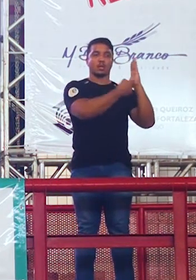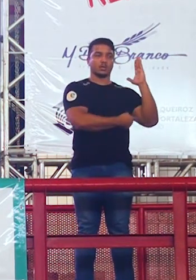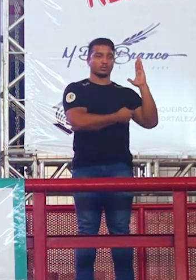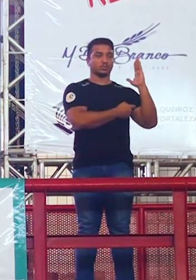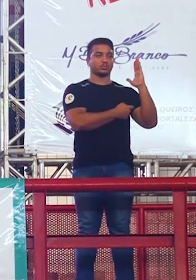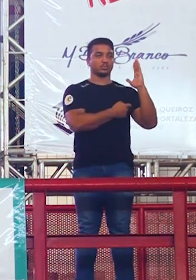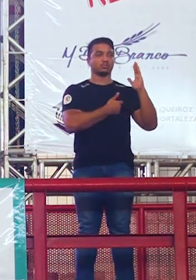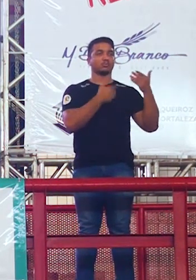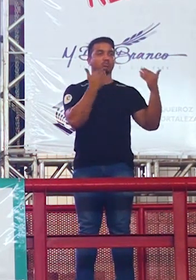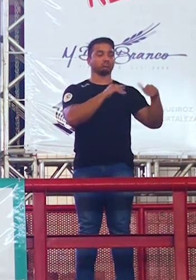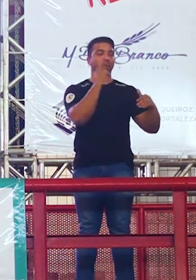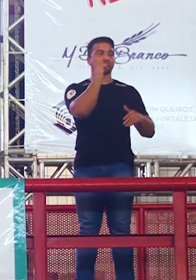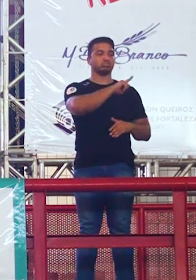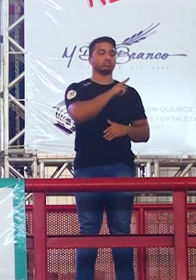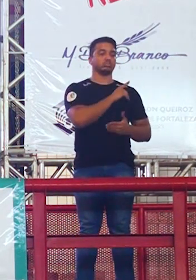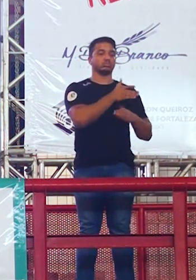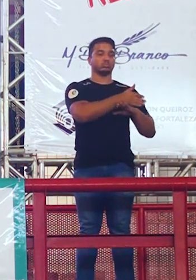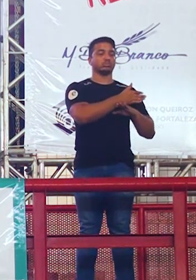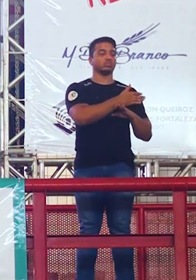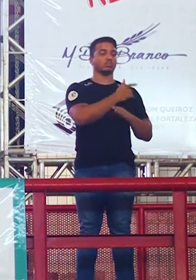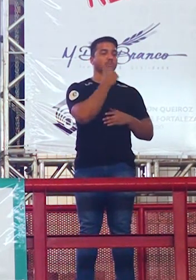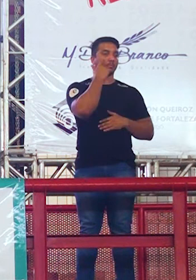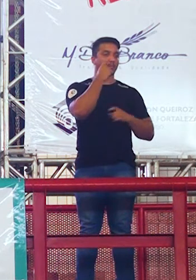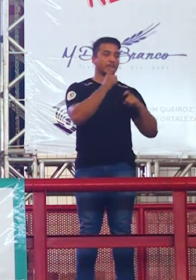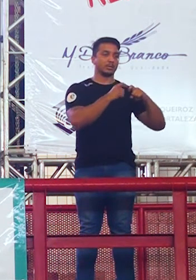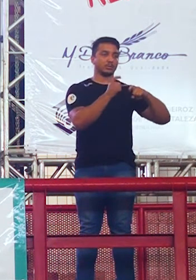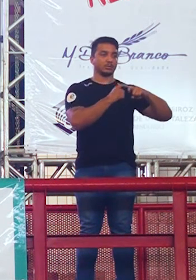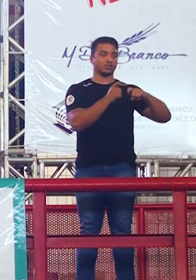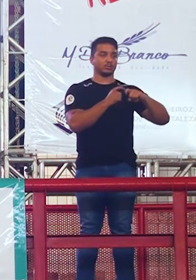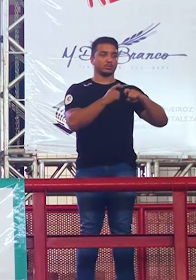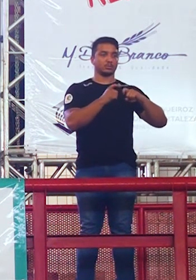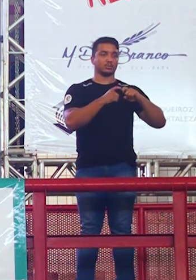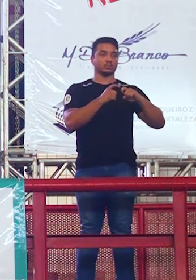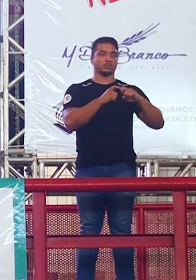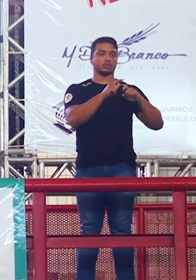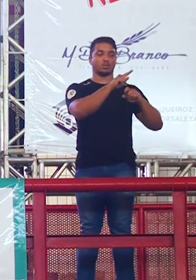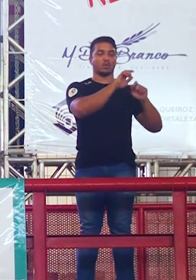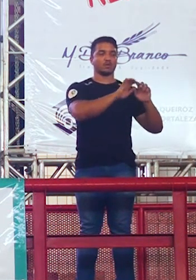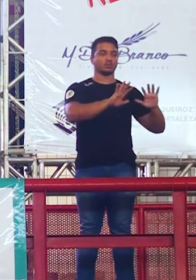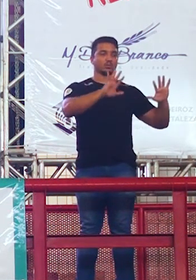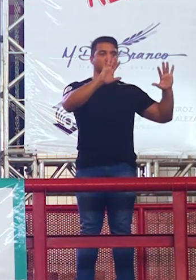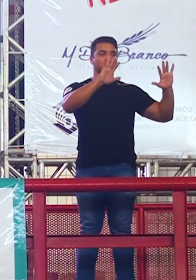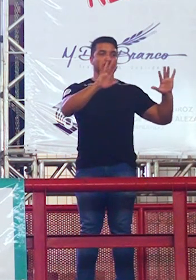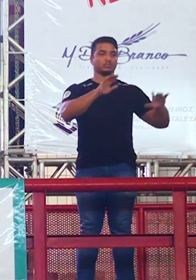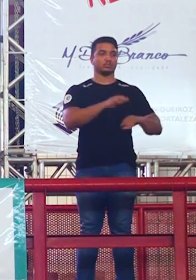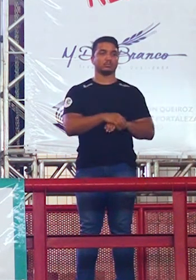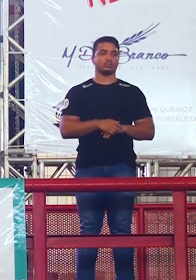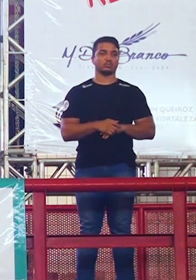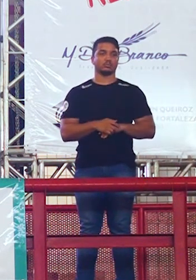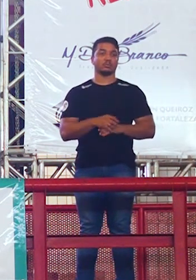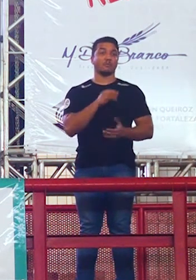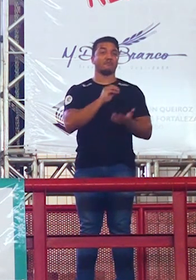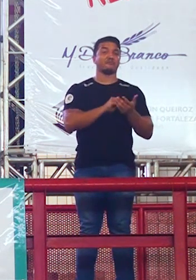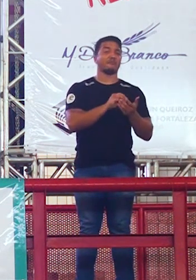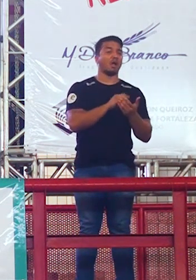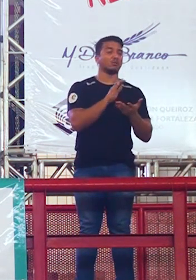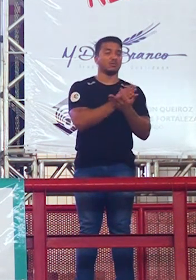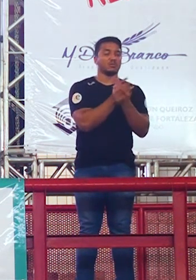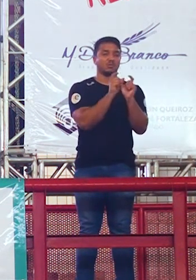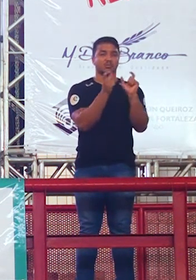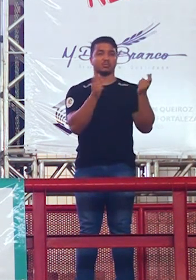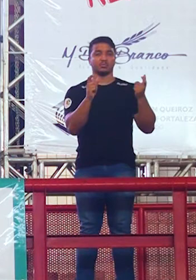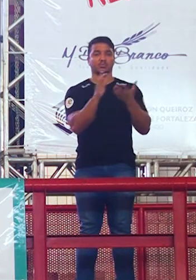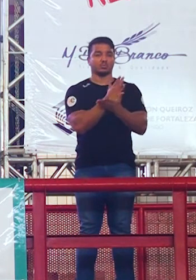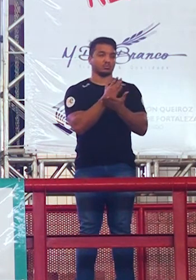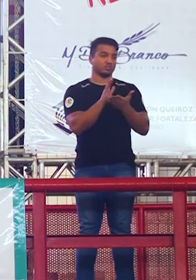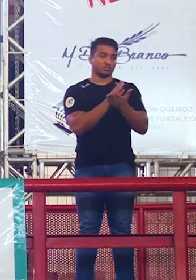aprovado em medicina UFC tá aí não fechou por deslizes gramaticais mas eu